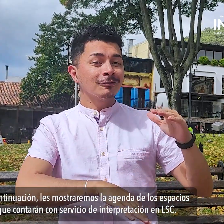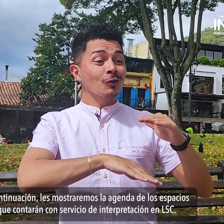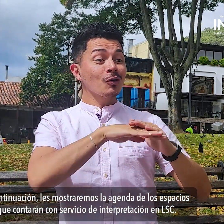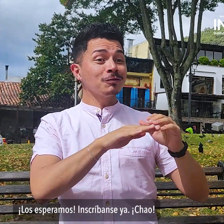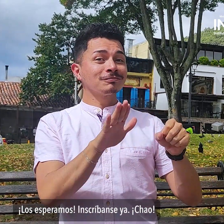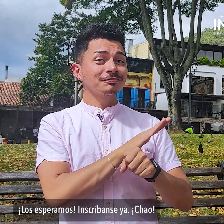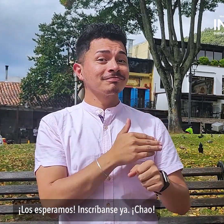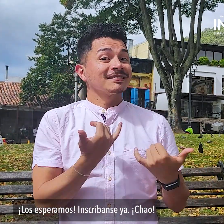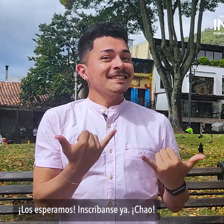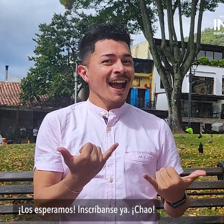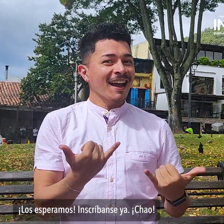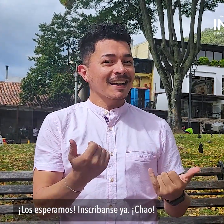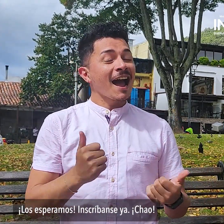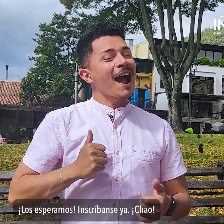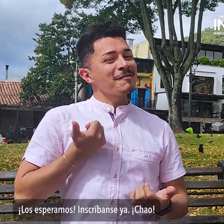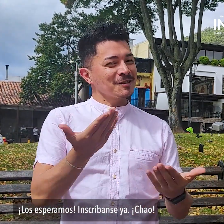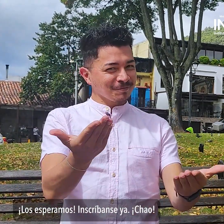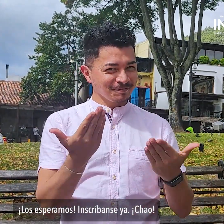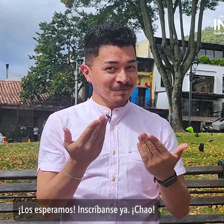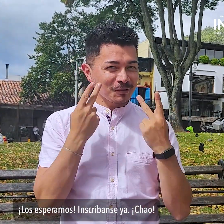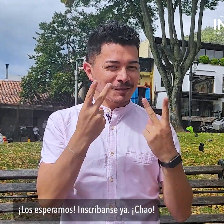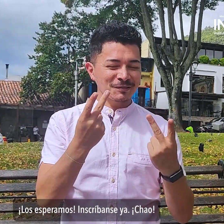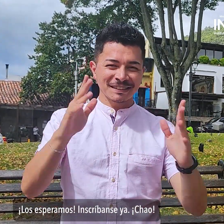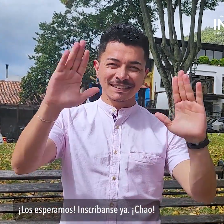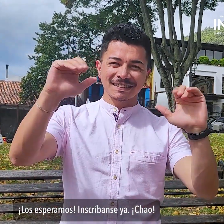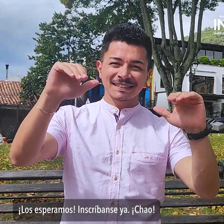¡Los esperamos! ¡Inscríbanse ya! ¡Chao!